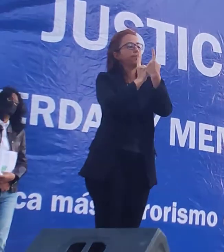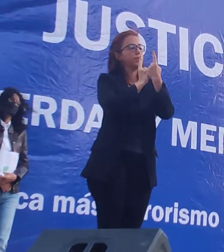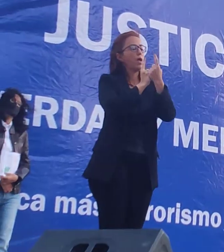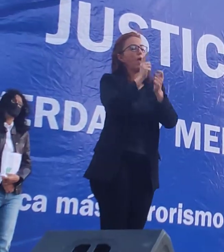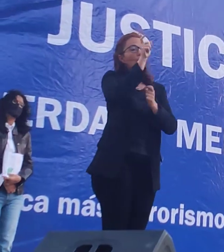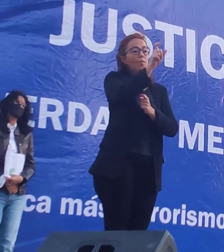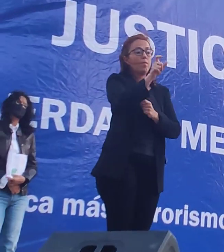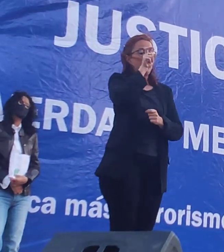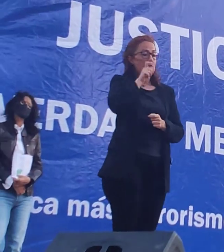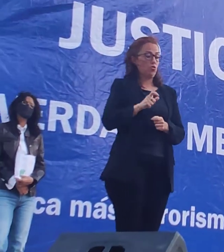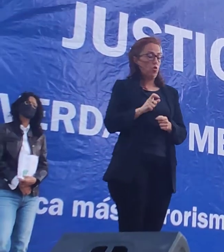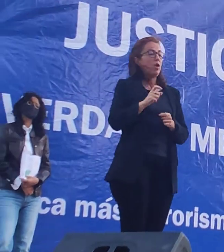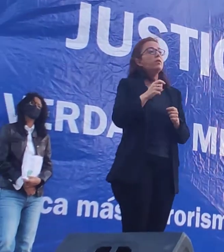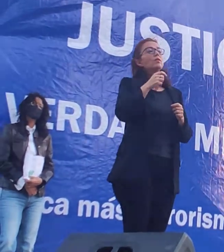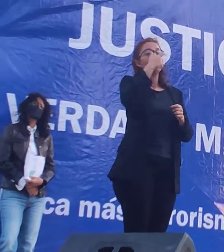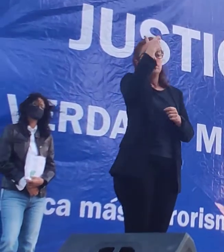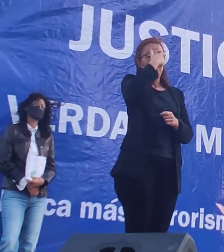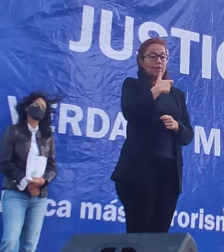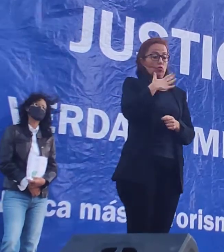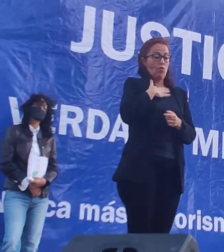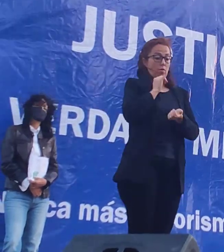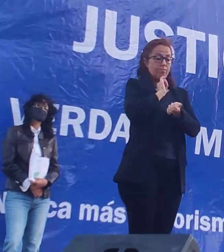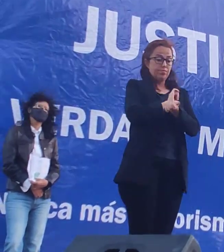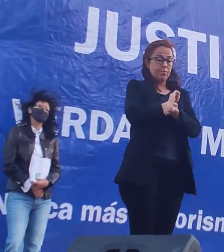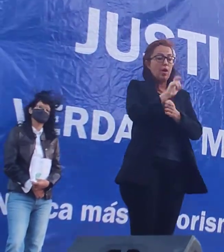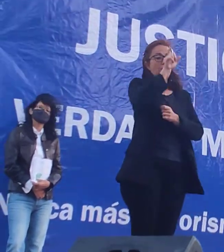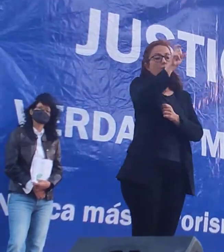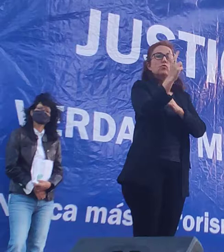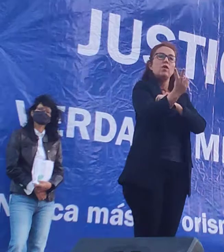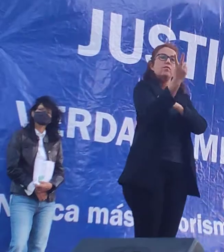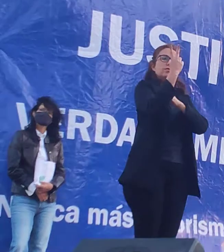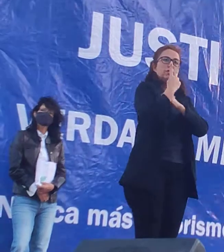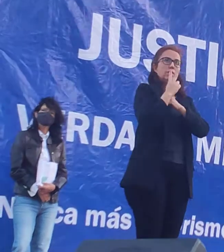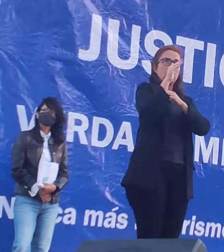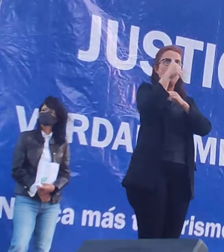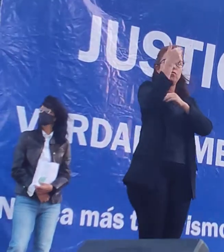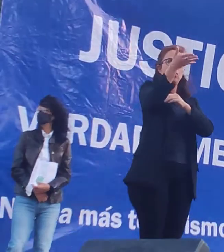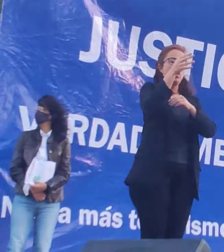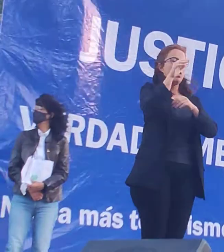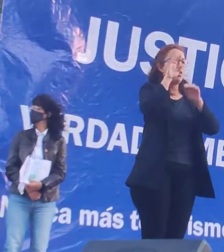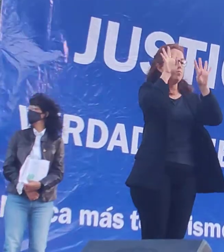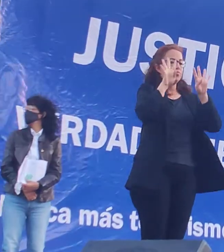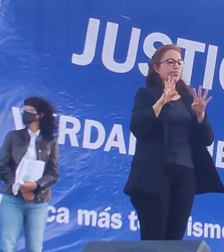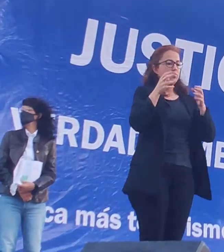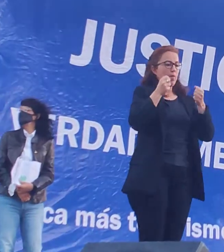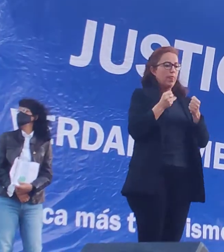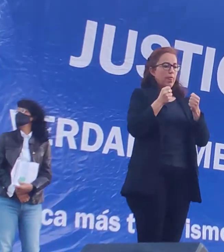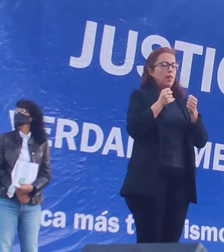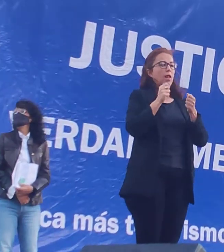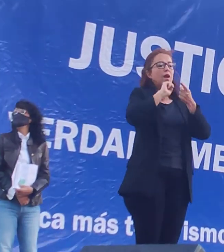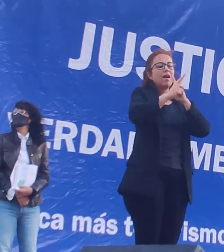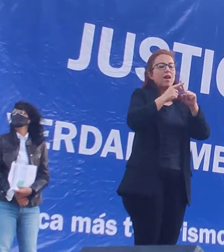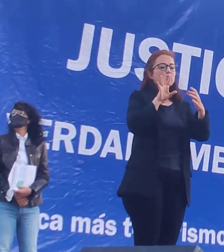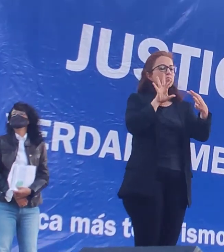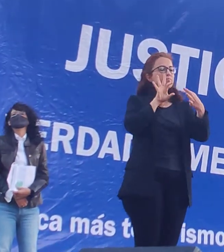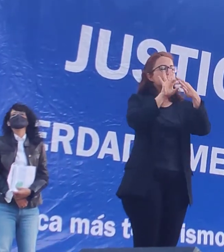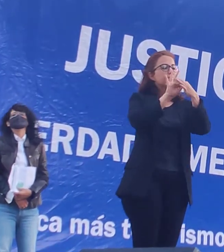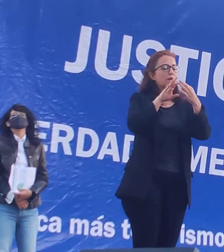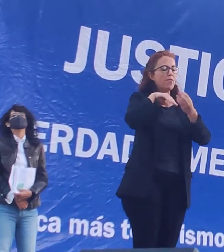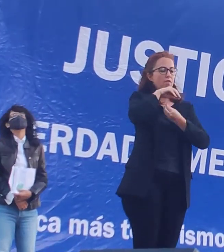entre dos partes, una parte que estaba adentro y otra parte que estaba afuera, entre el preso y entre la familia.